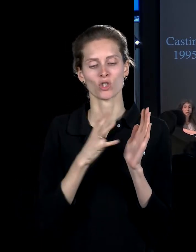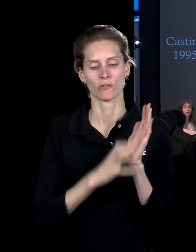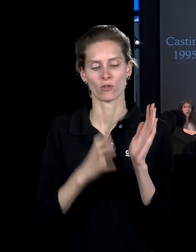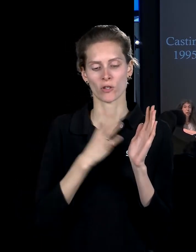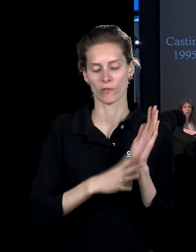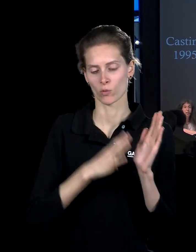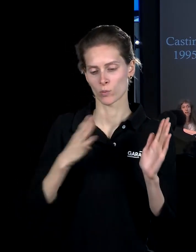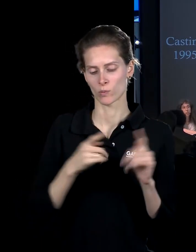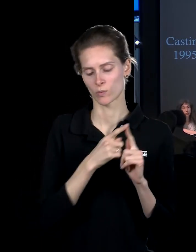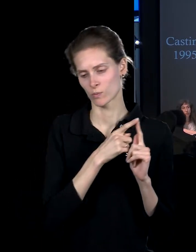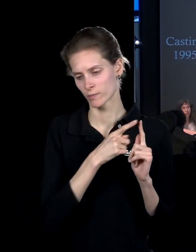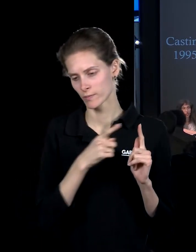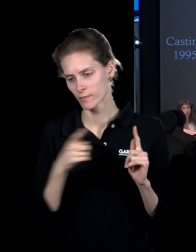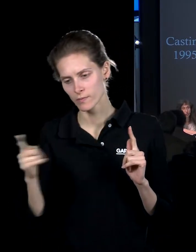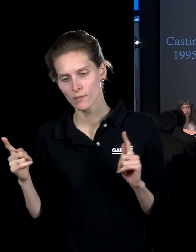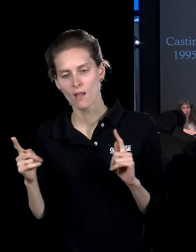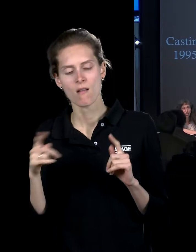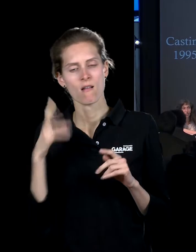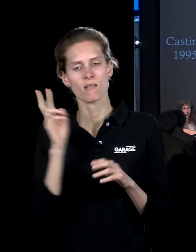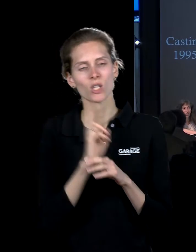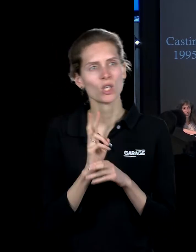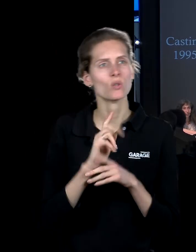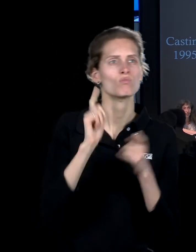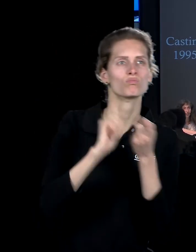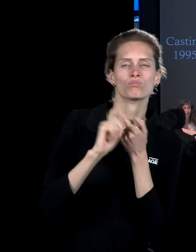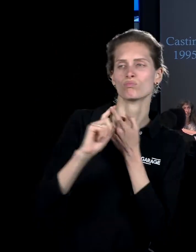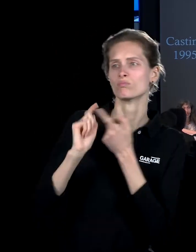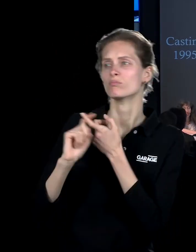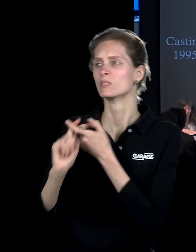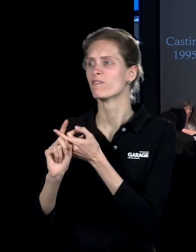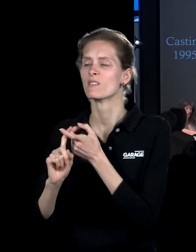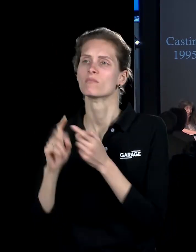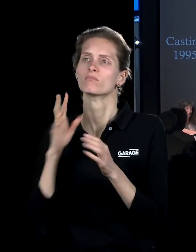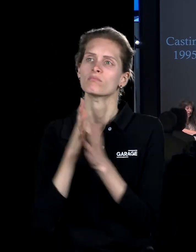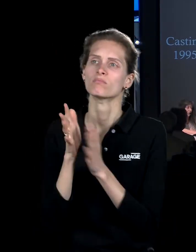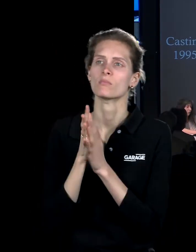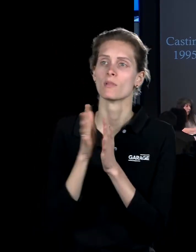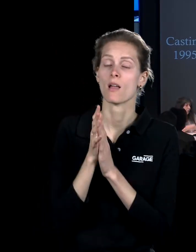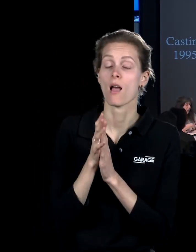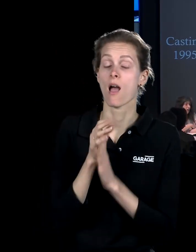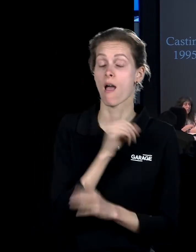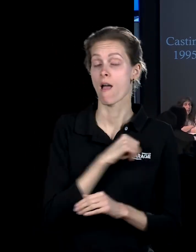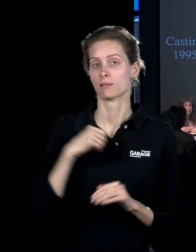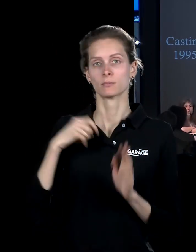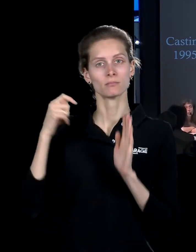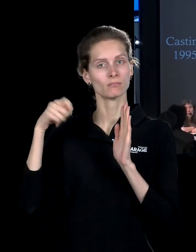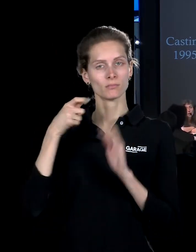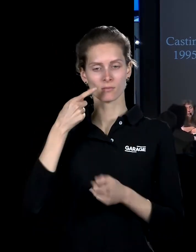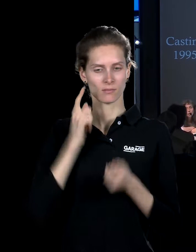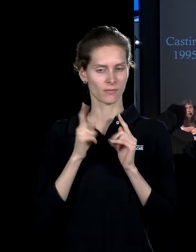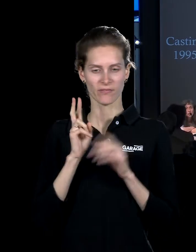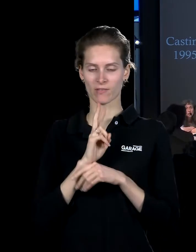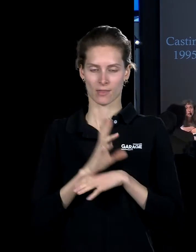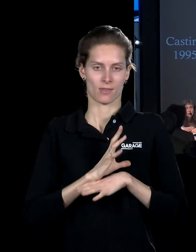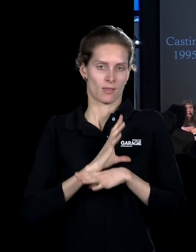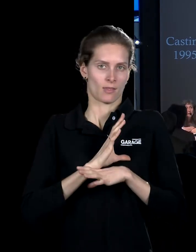сюжетов, связанных с кино, не снимая при этом ни разу, при этом не сняв настоящий полноценный фильм, а скорее работая, опять-таки, с кино как